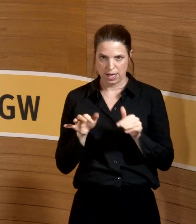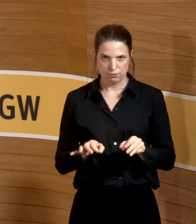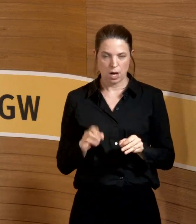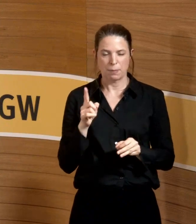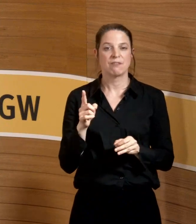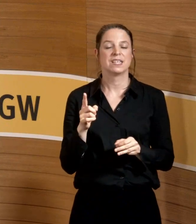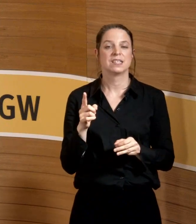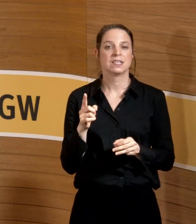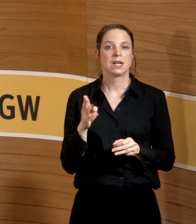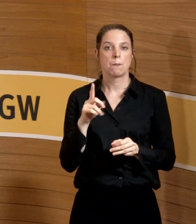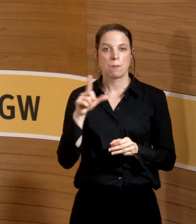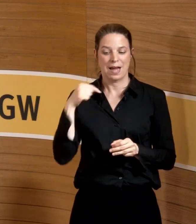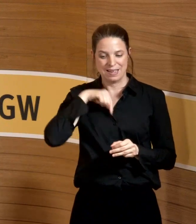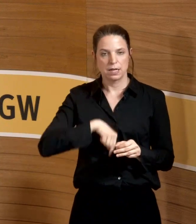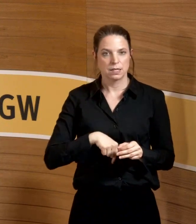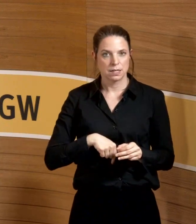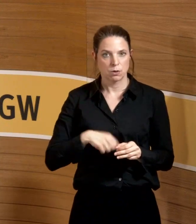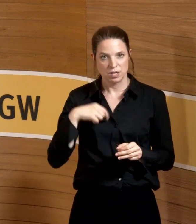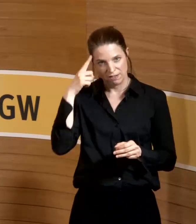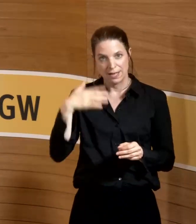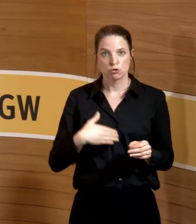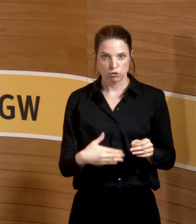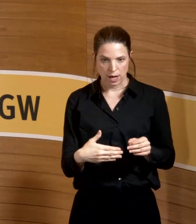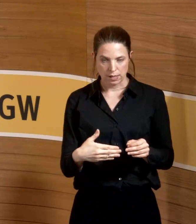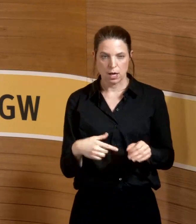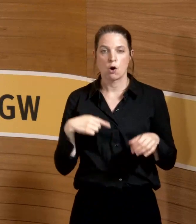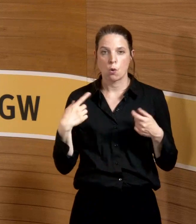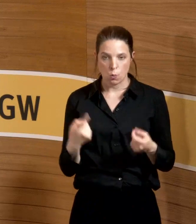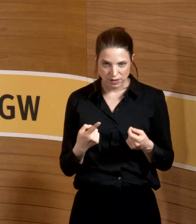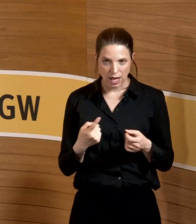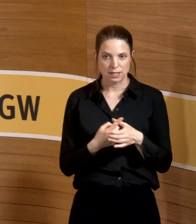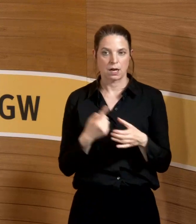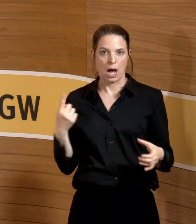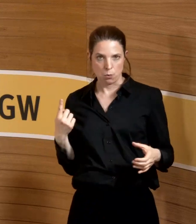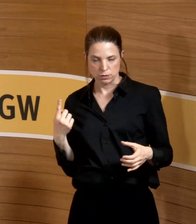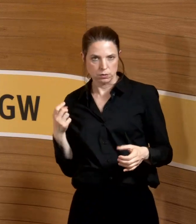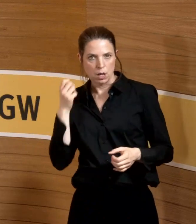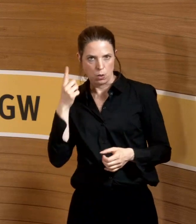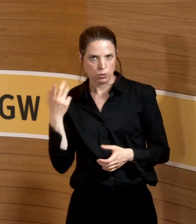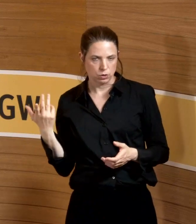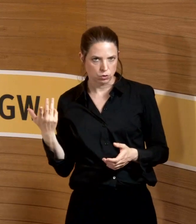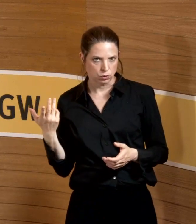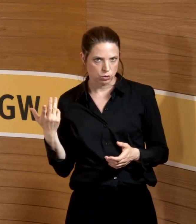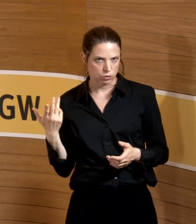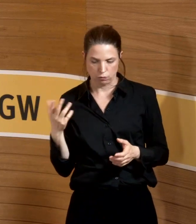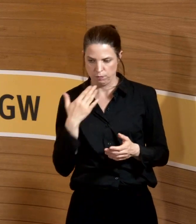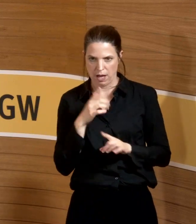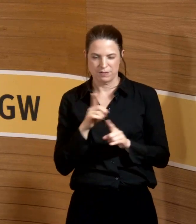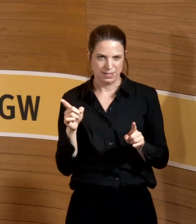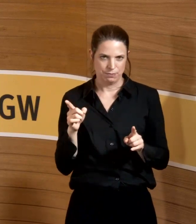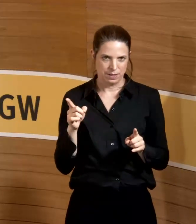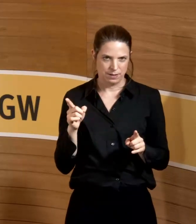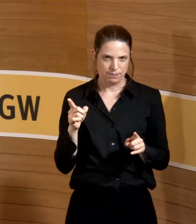ich das Blei in mir habe und weiß, dass ich schwanger bin und dann aus der Bleiexposition natürlich rausgehe, weil das absolut ein No-Go ist,